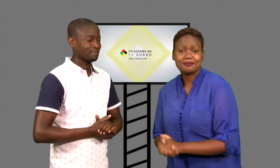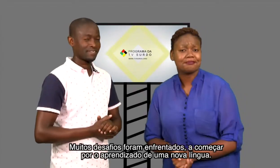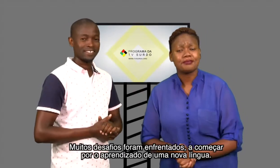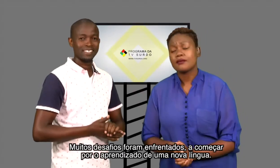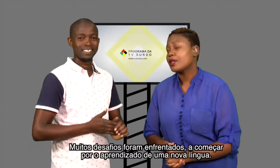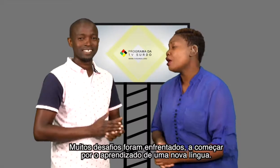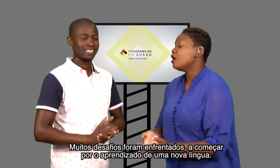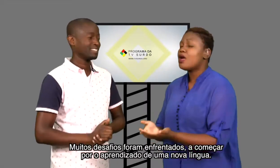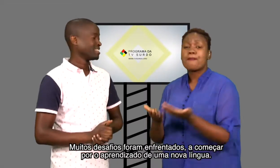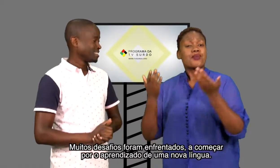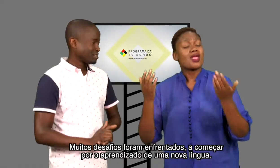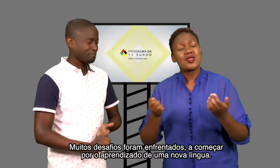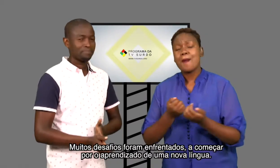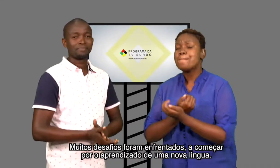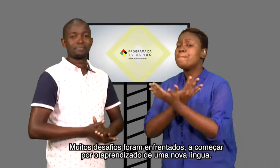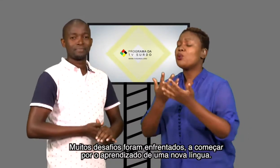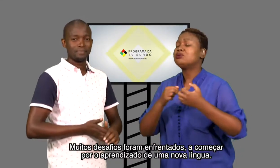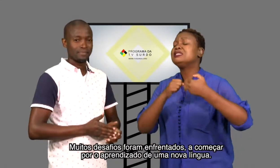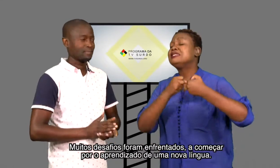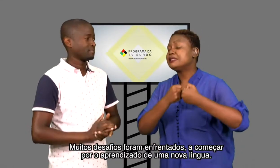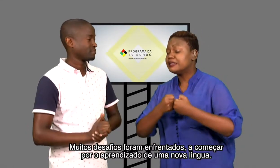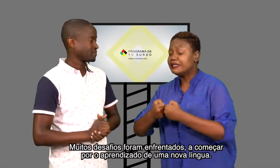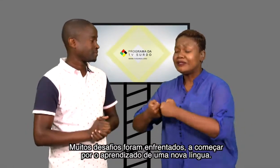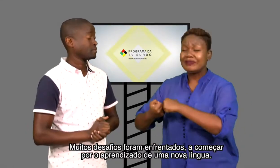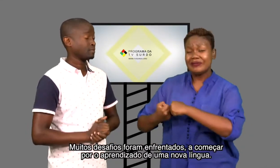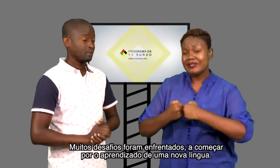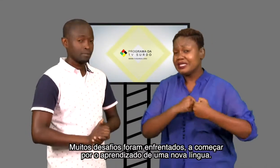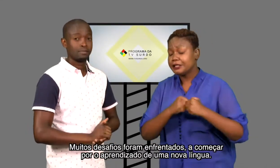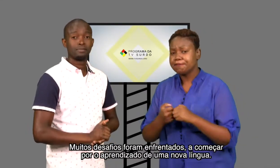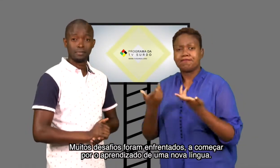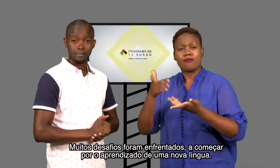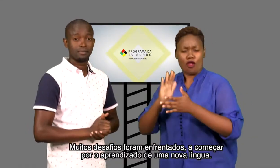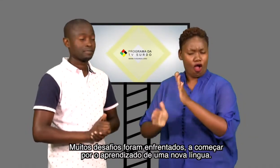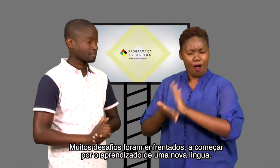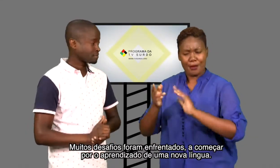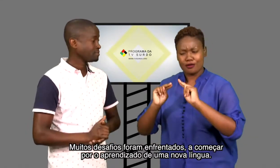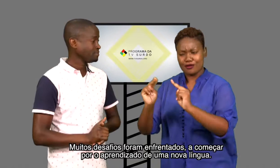Muitos desafios foram enfrentados, a começar pelo aprendizado de uma nova língua.